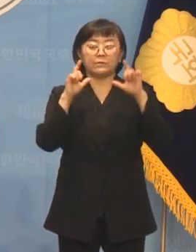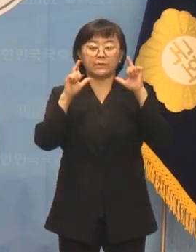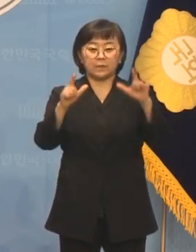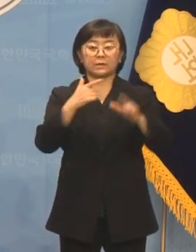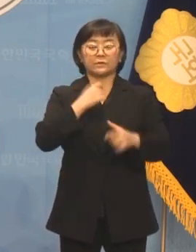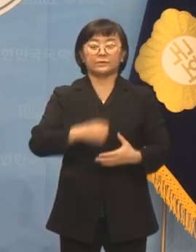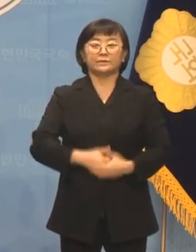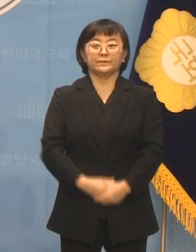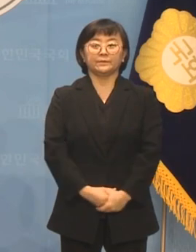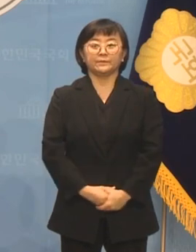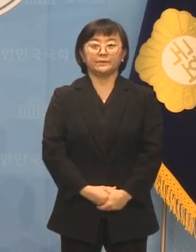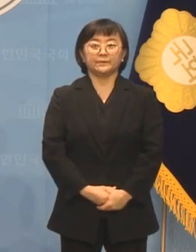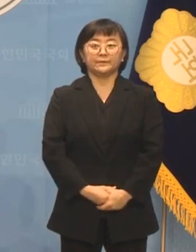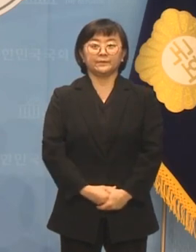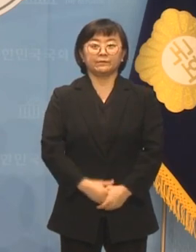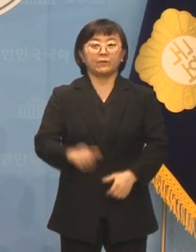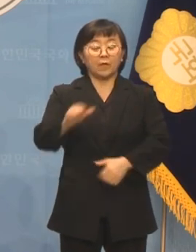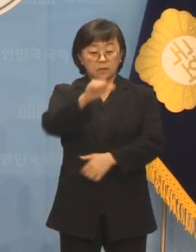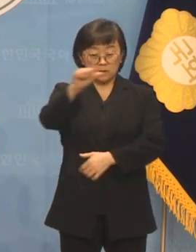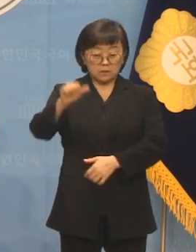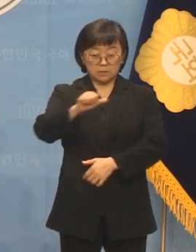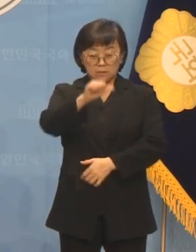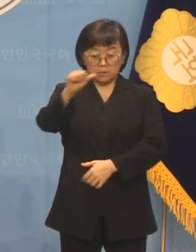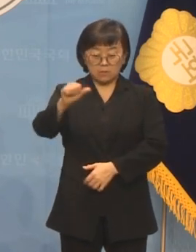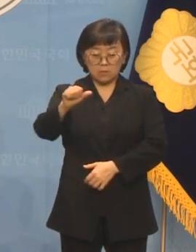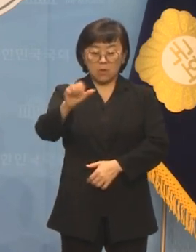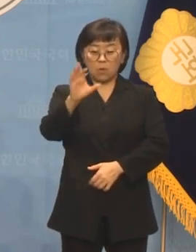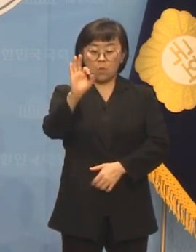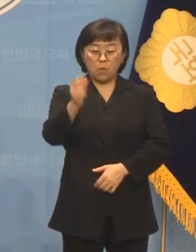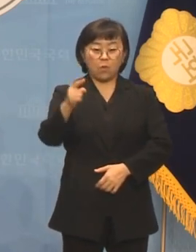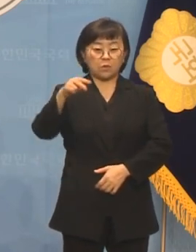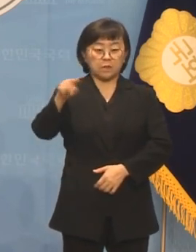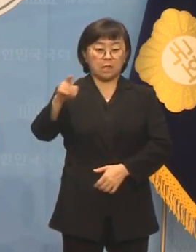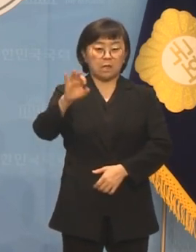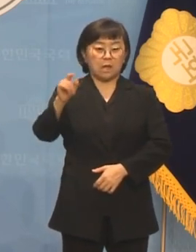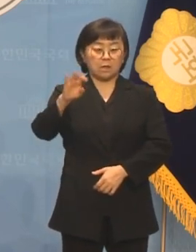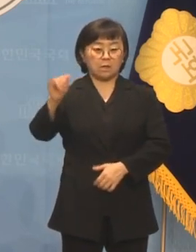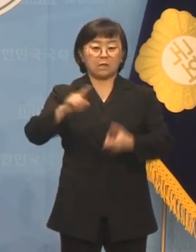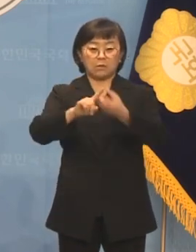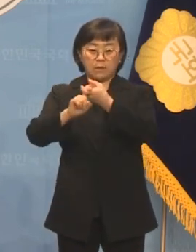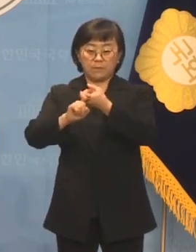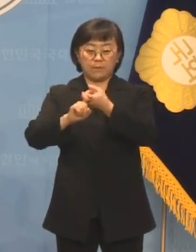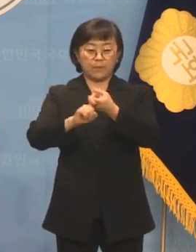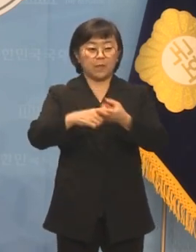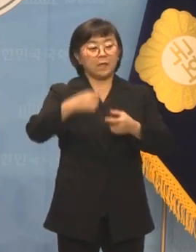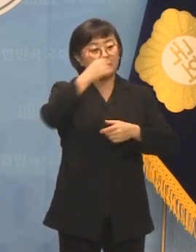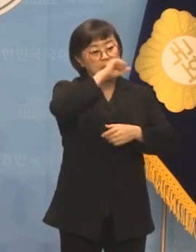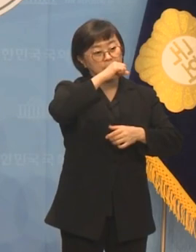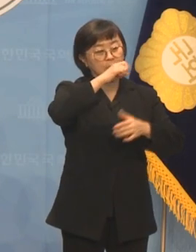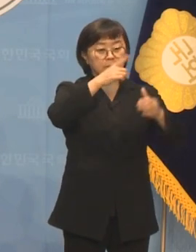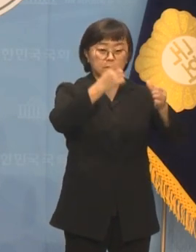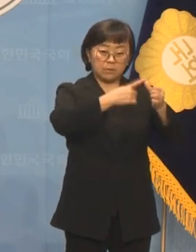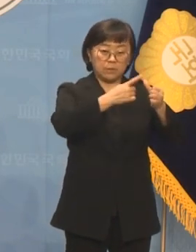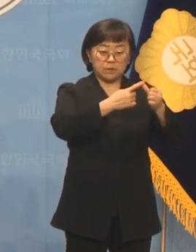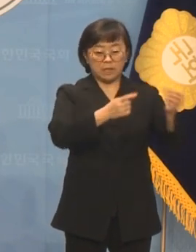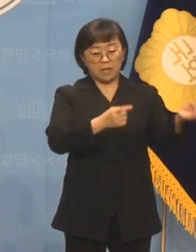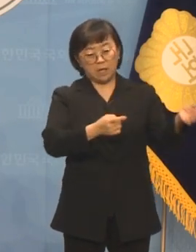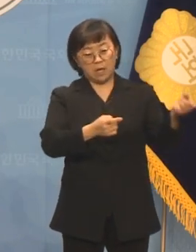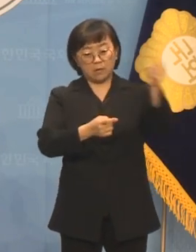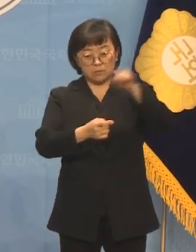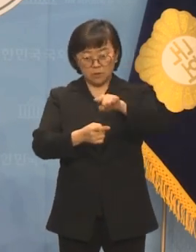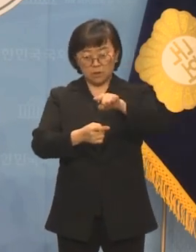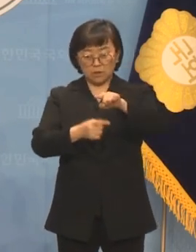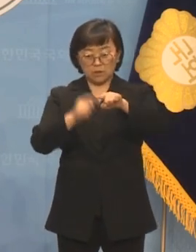싶습니다. 아시아 오세아니아 연합을 빠르게 결성하여 대만을 가장 첫 번째로 합류시키는